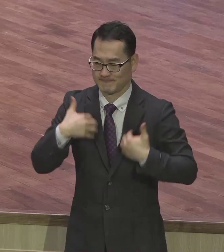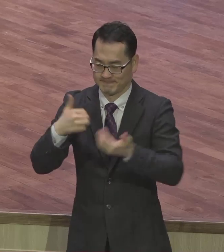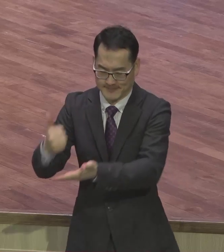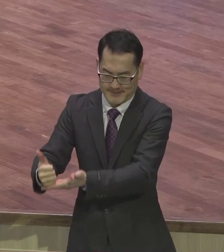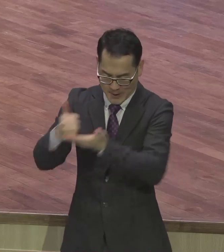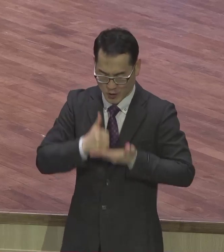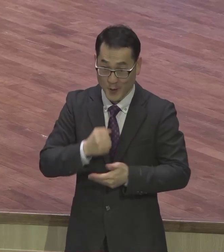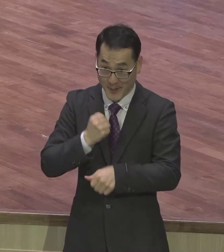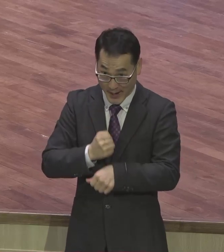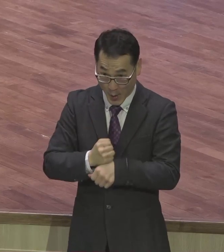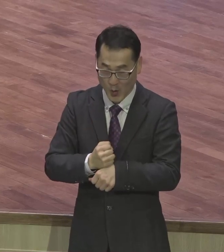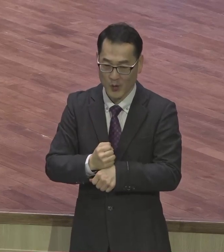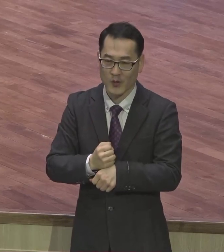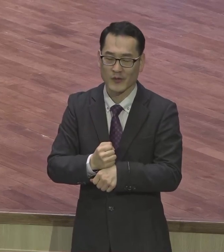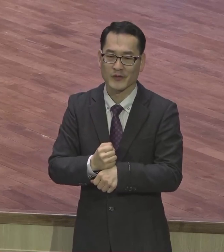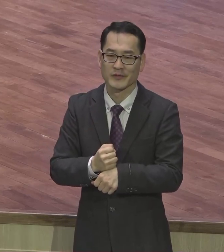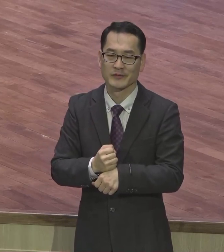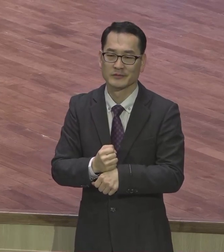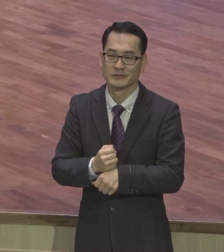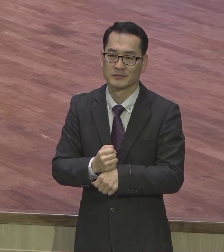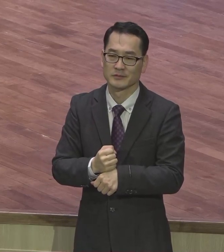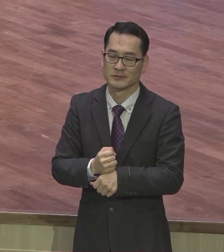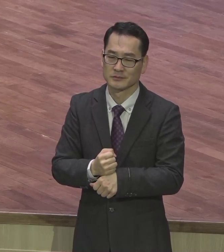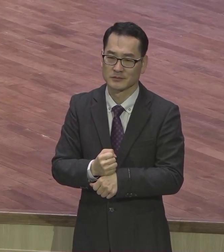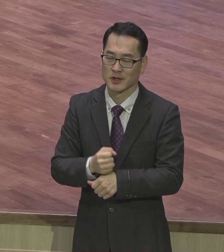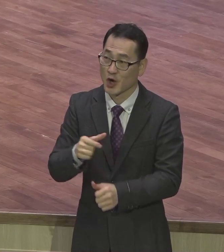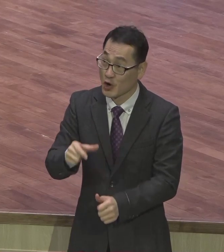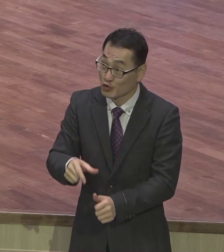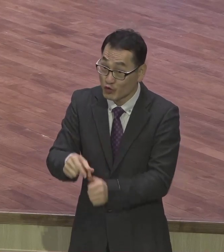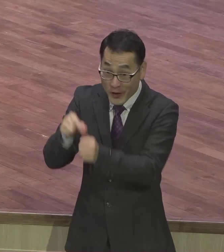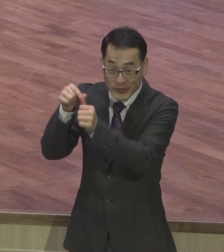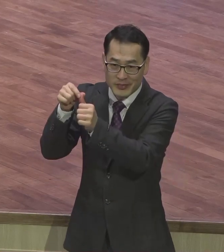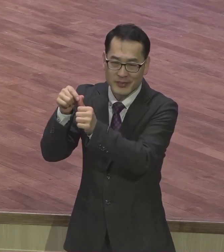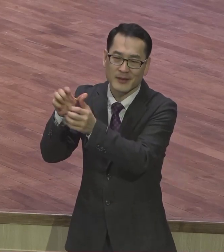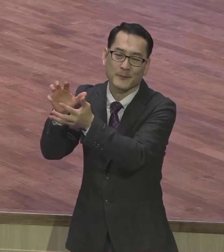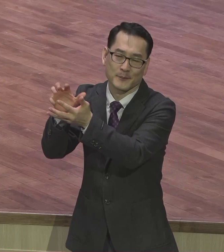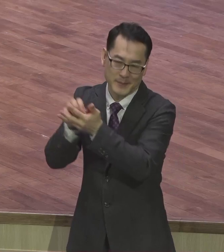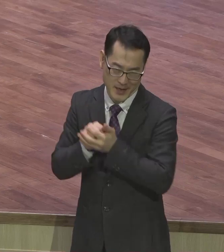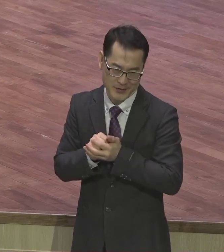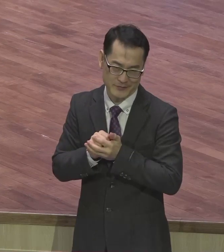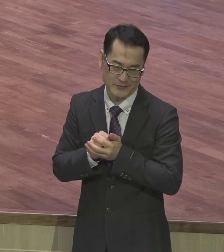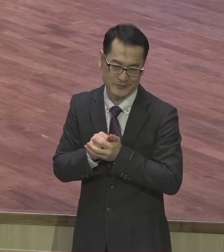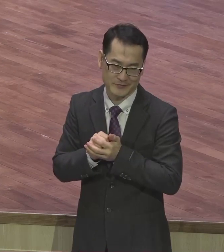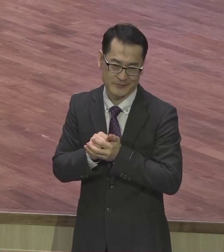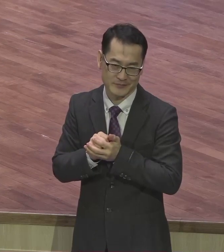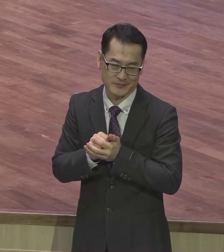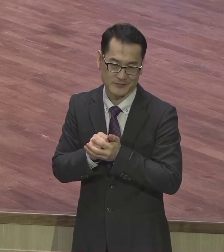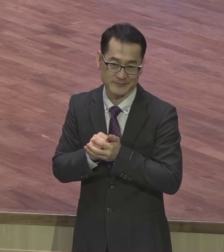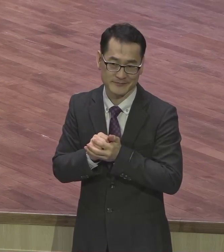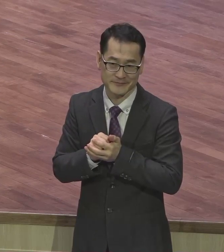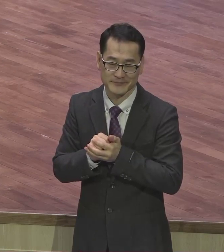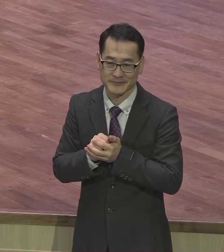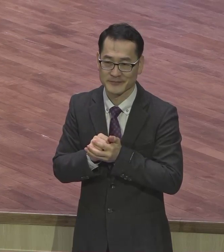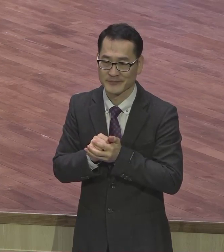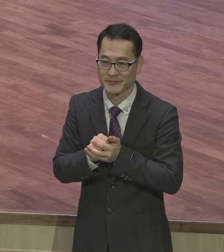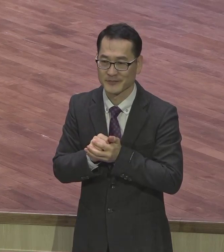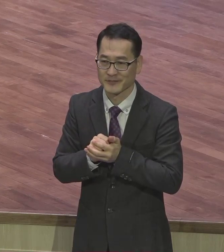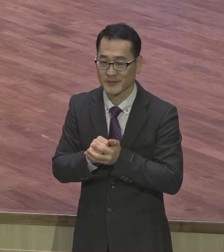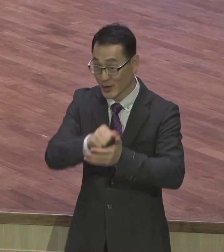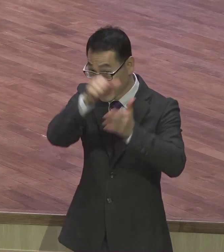주어지는 이 놀라운 구원 이것을 확실하게 받게 되어져서 인생 전환점이 되는 최고의